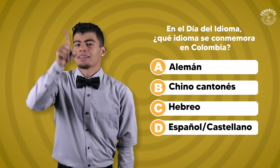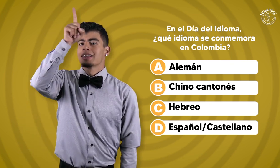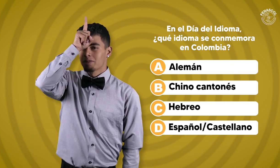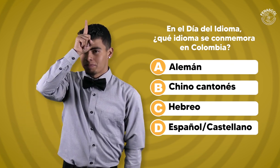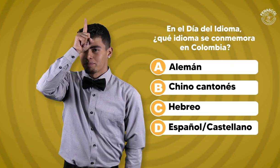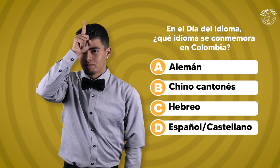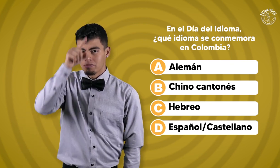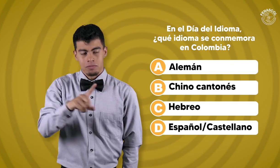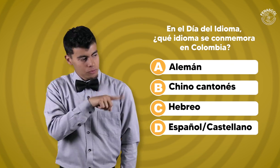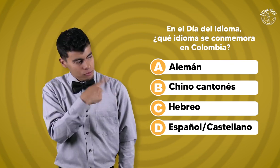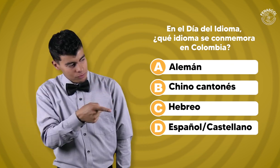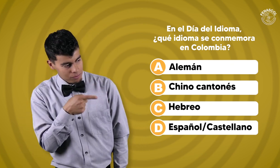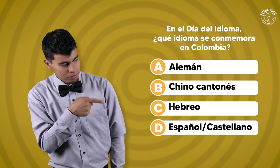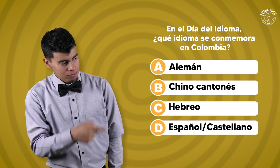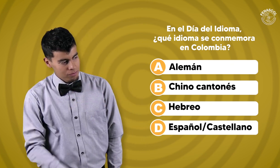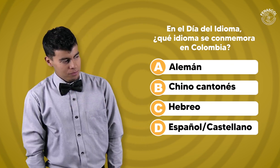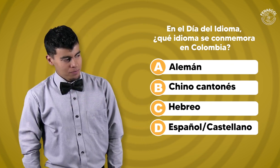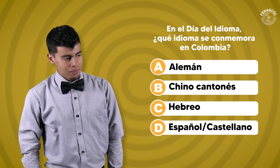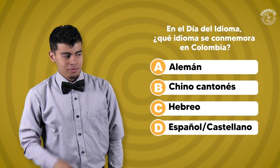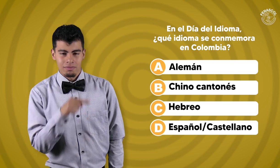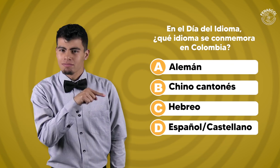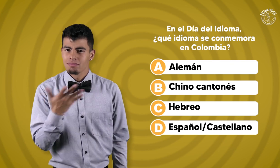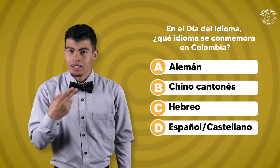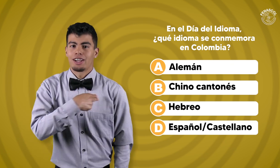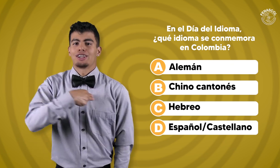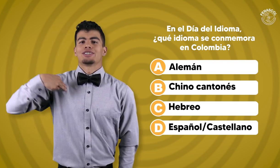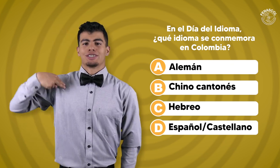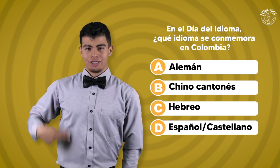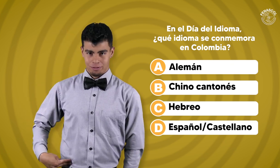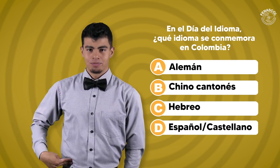Alemán, chino cantonés,